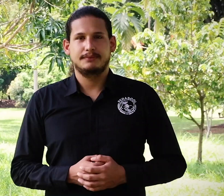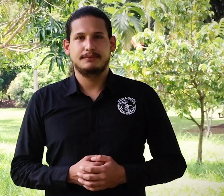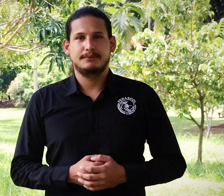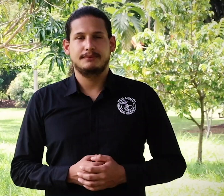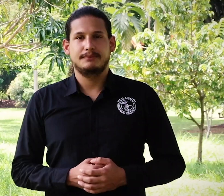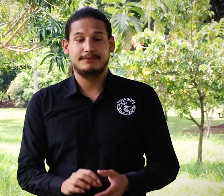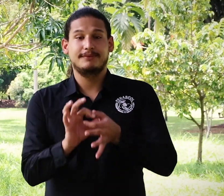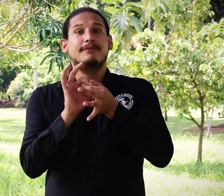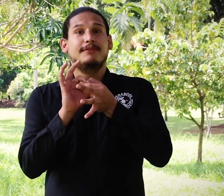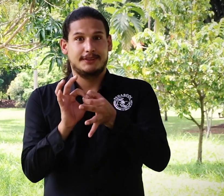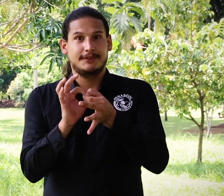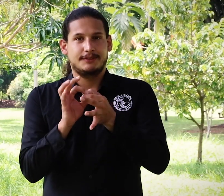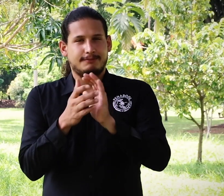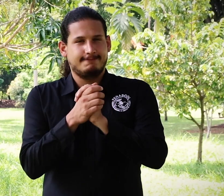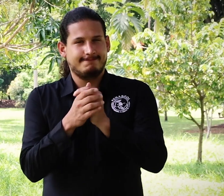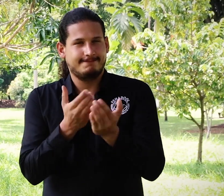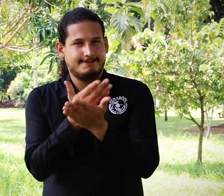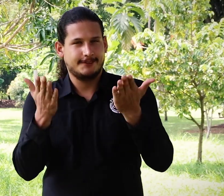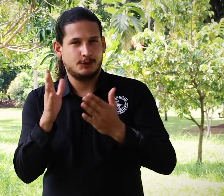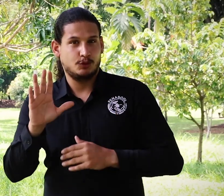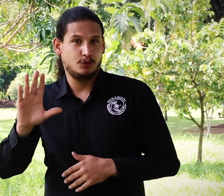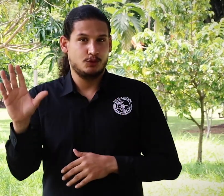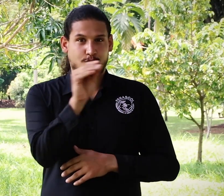Desde FENASCOL saludamos a todas las personas sordas en Colombia.